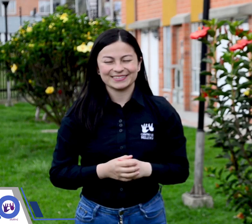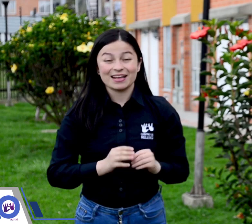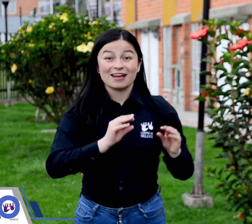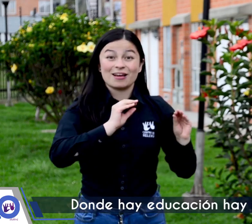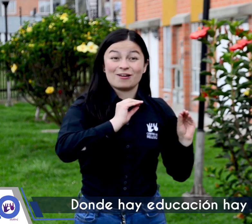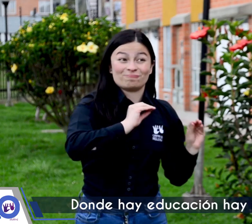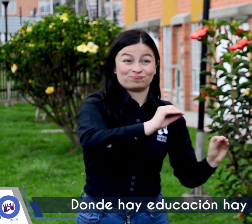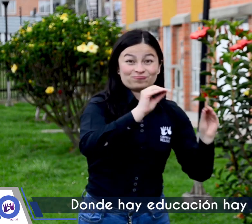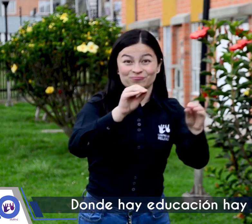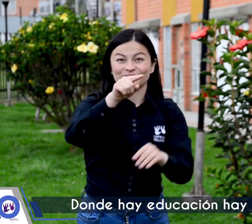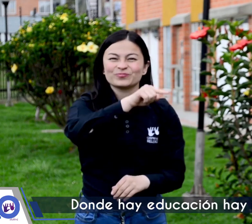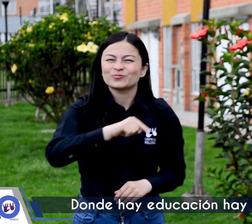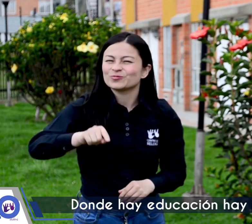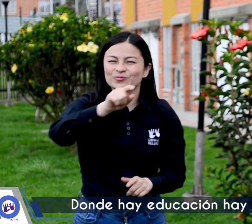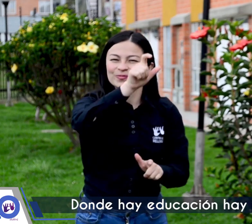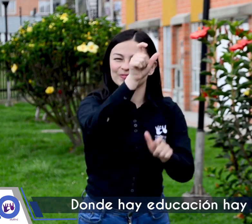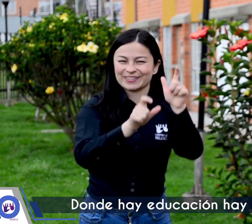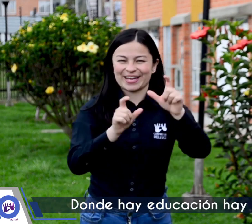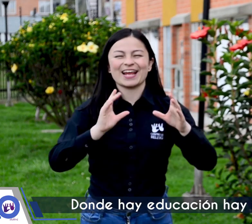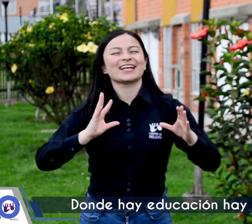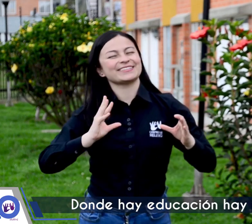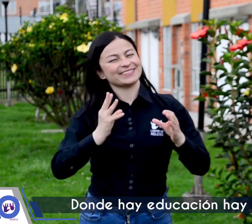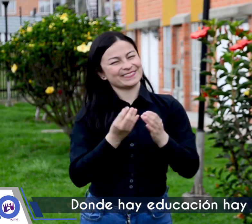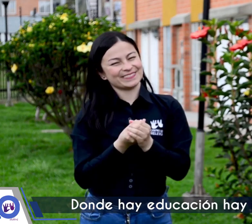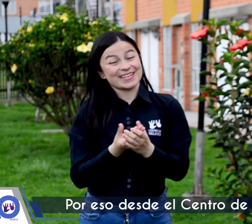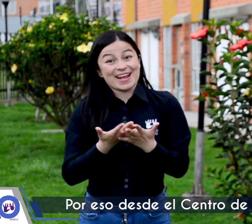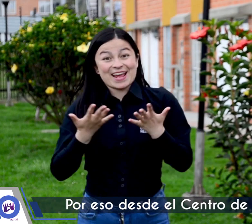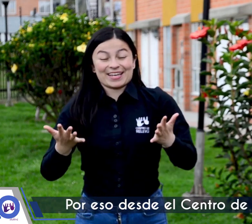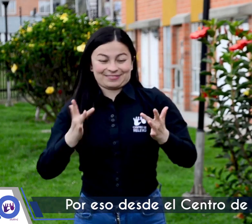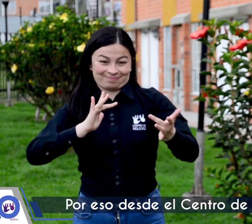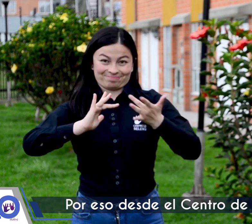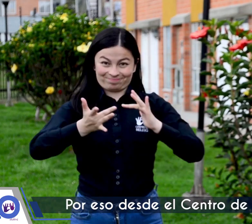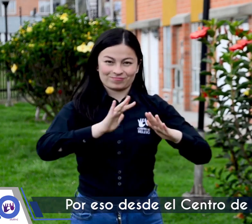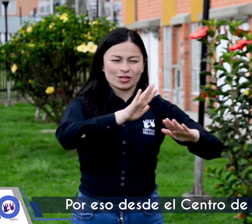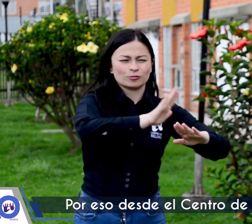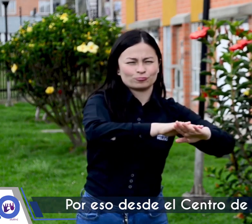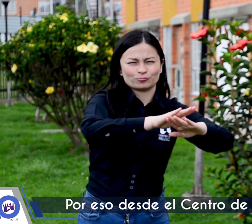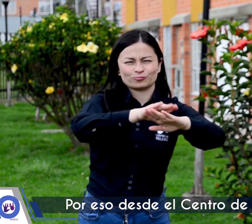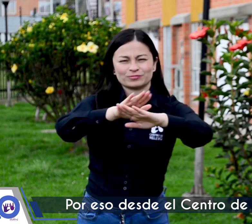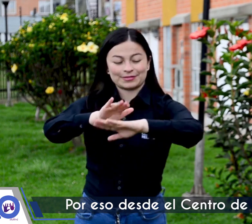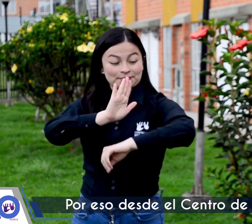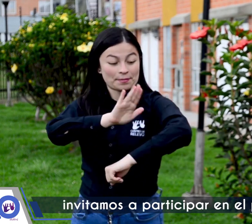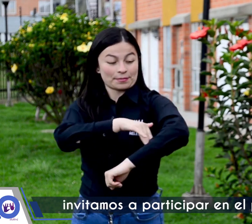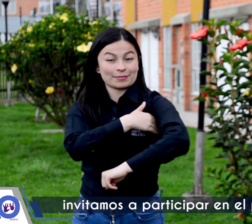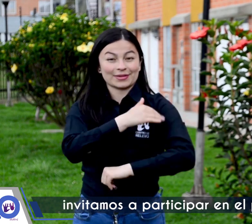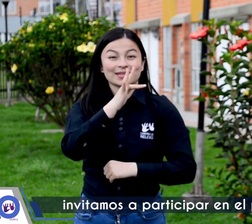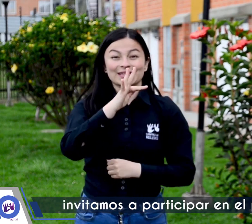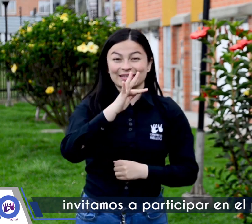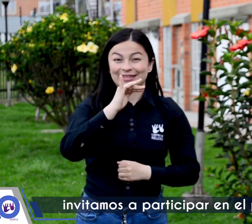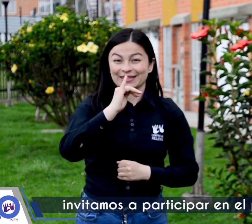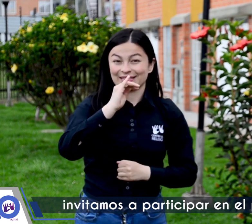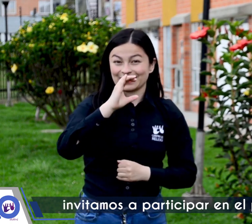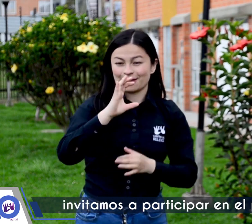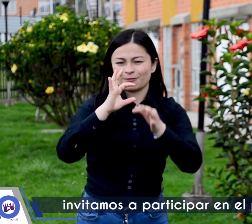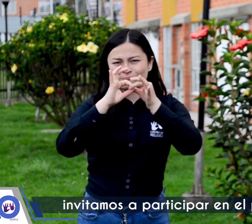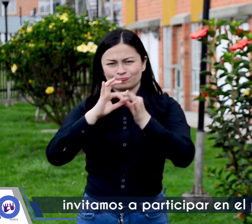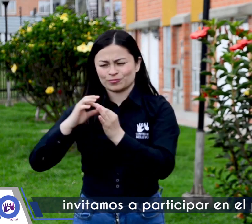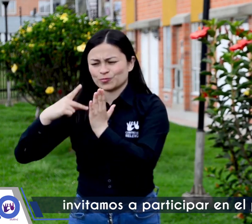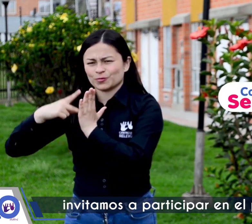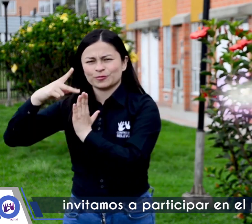Donde hay educación, hay inclusión. Por eso, desde el Centro de Relevo, los invitamos a participar en el